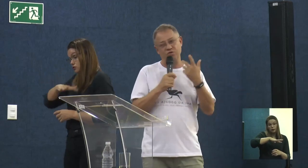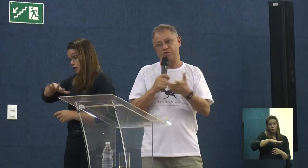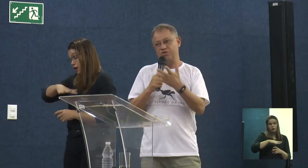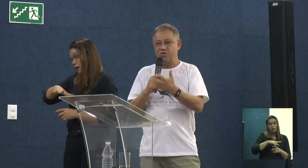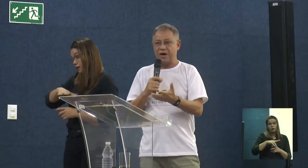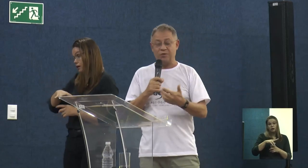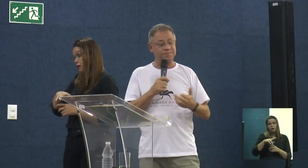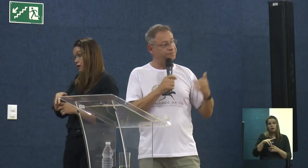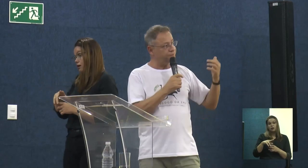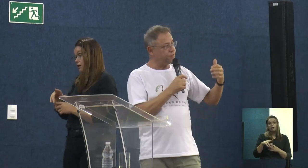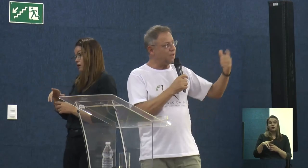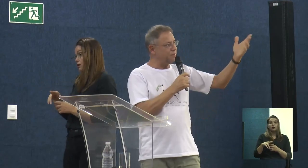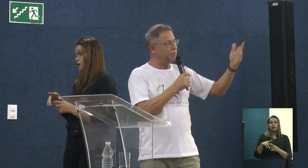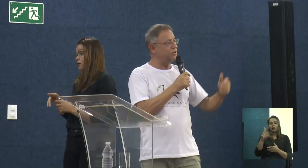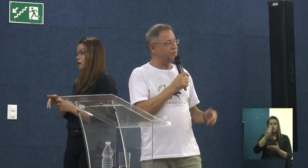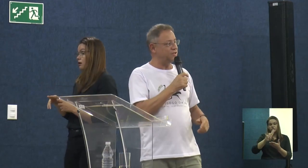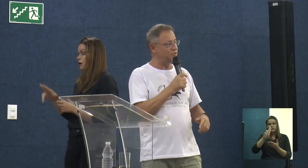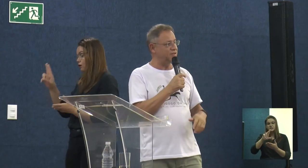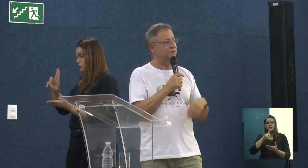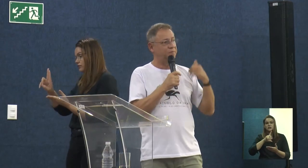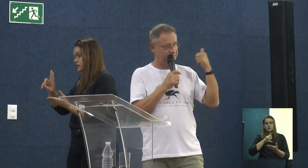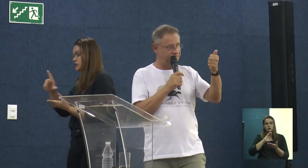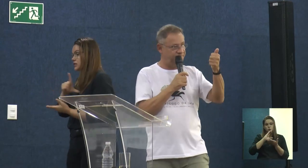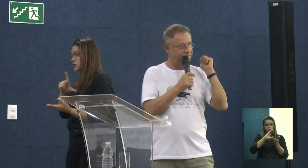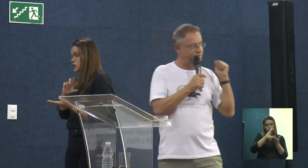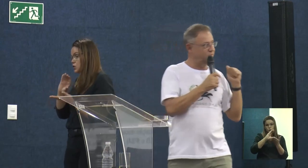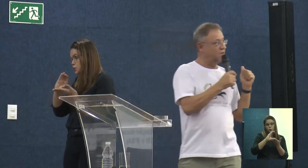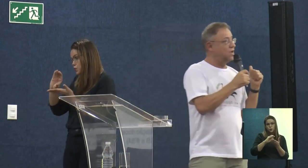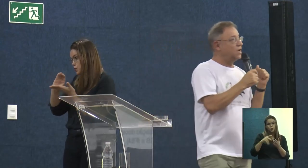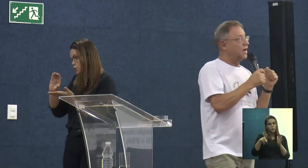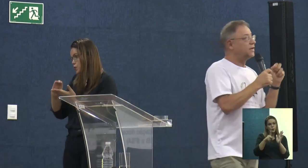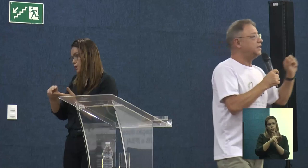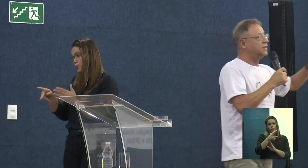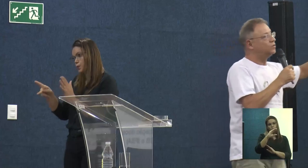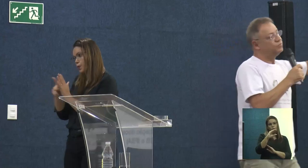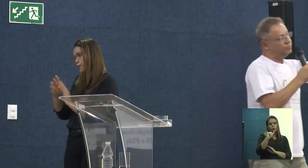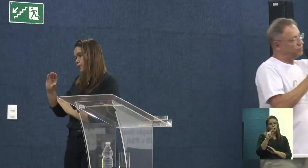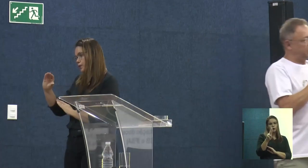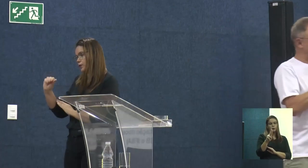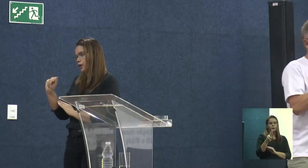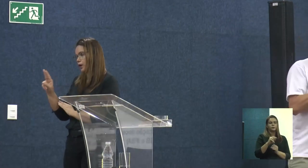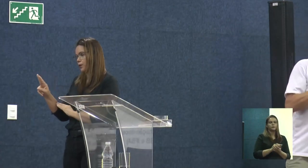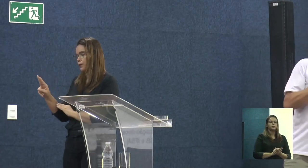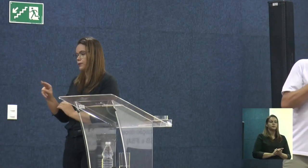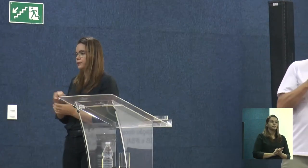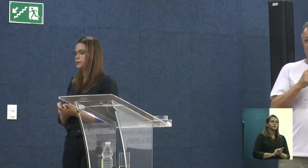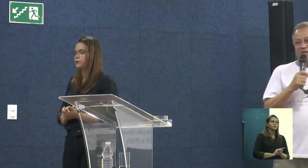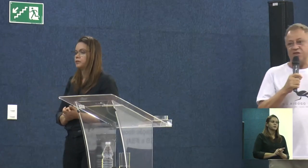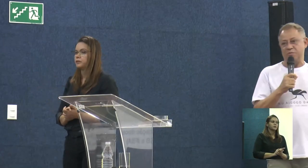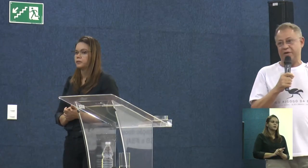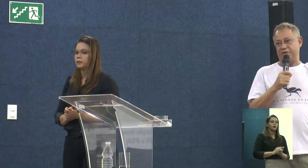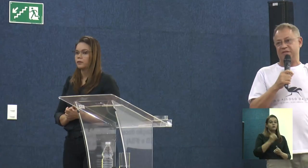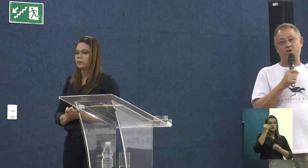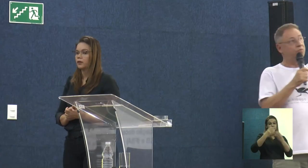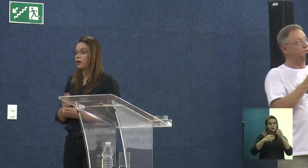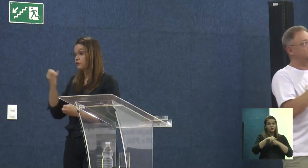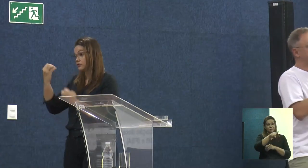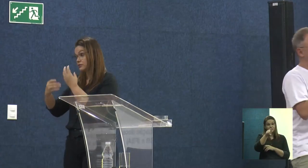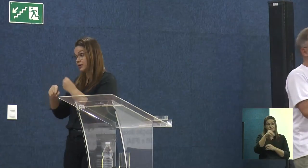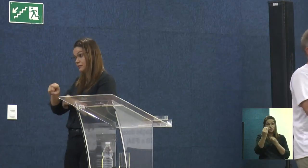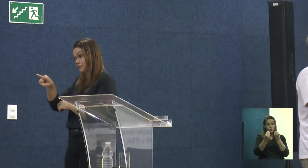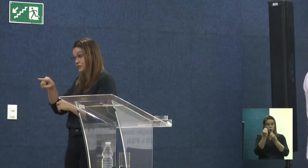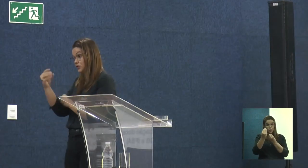com recursos do CAL, para poder fazer atuação. Aqui, então, para publicizar para vocês como é que foi essa